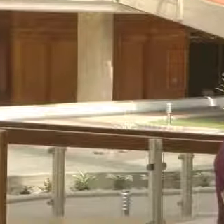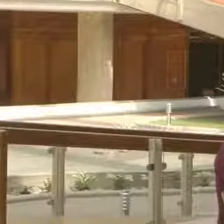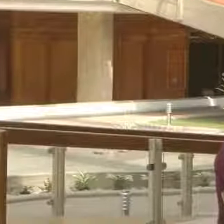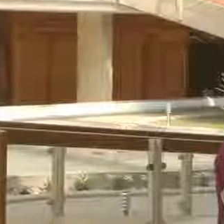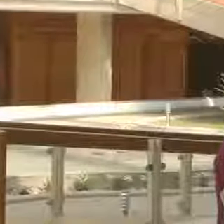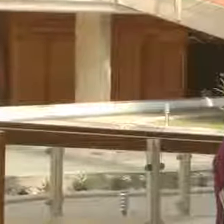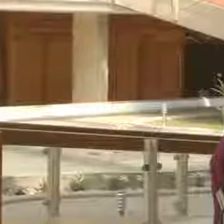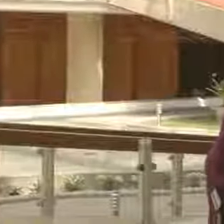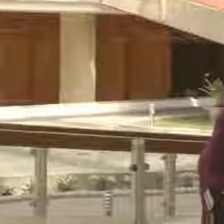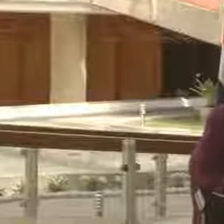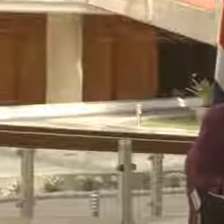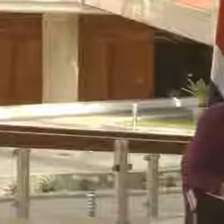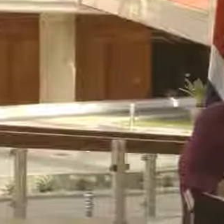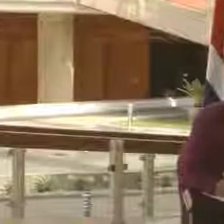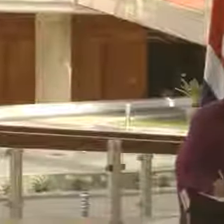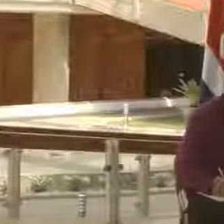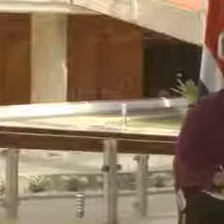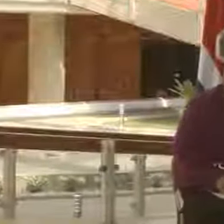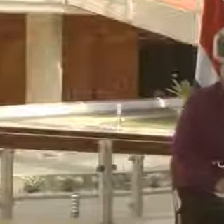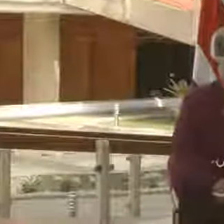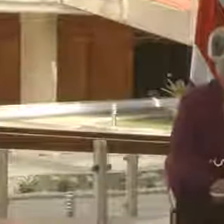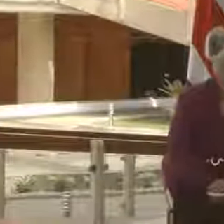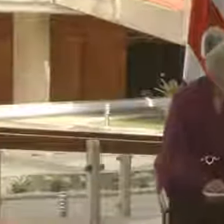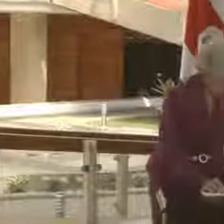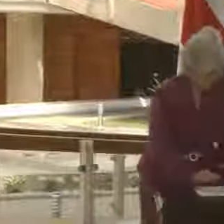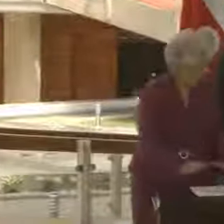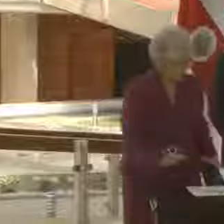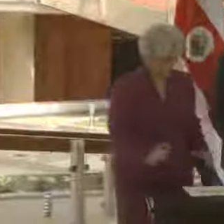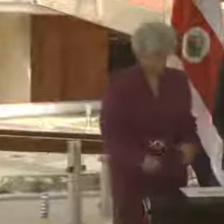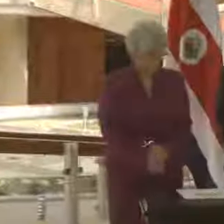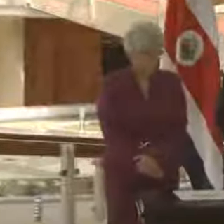decreto 4162-H.